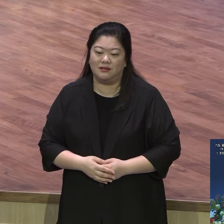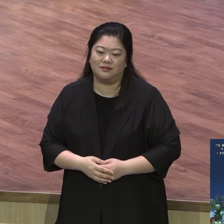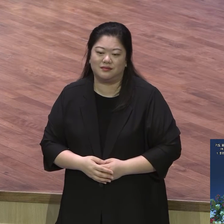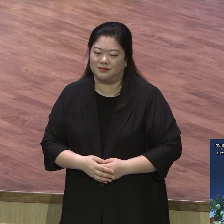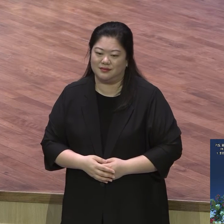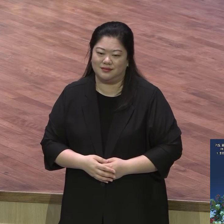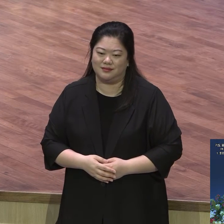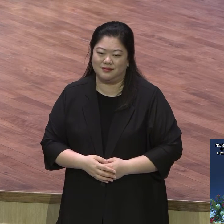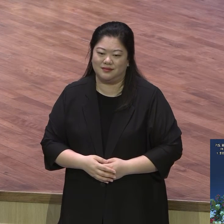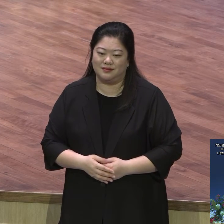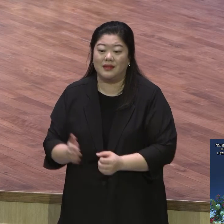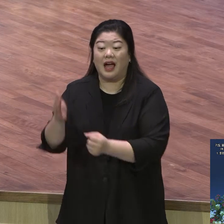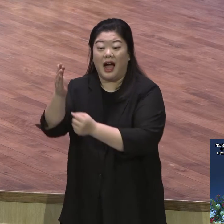형통케 하시리라